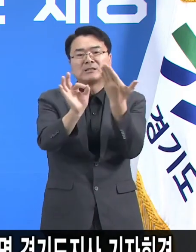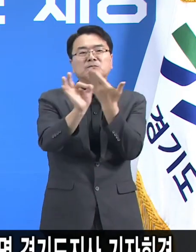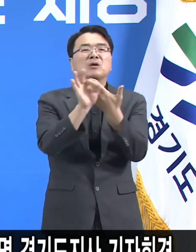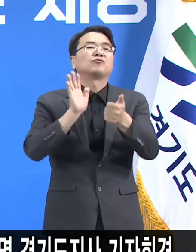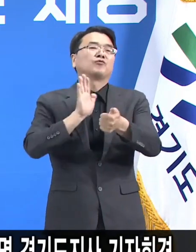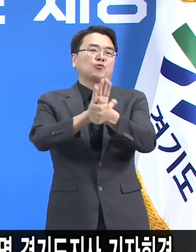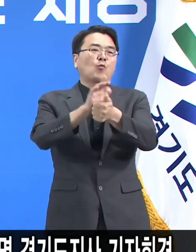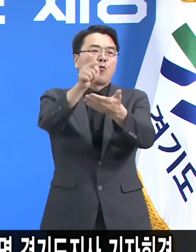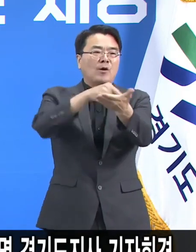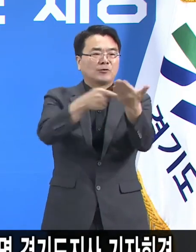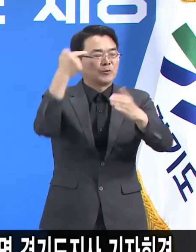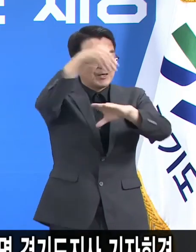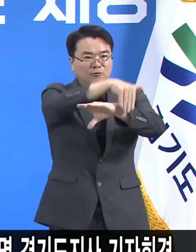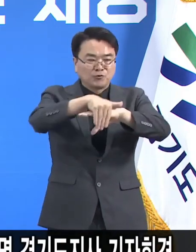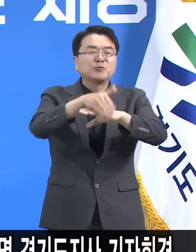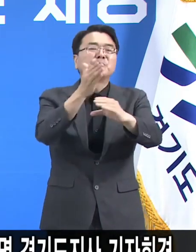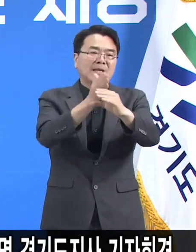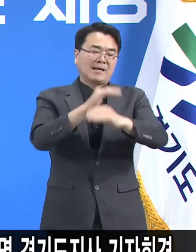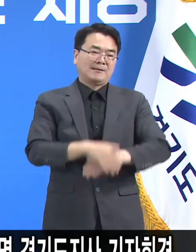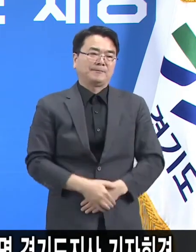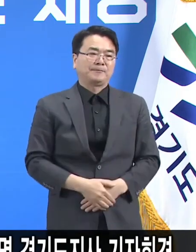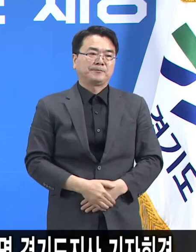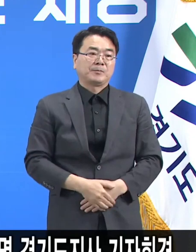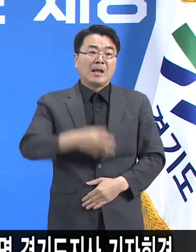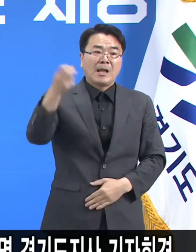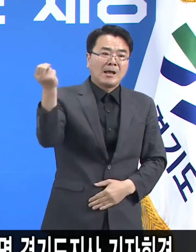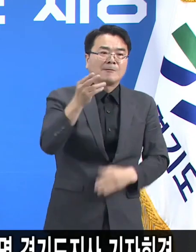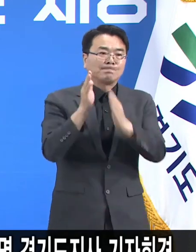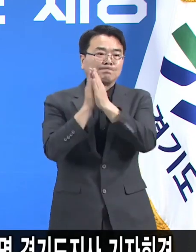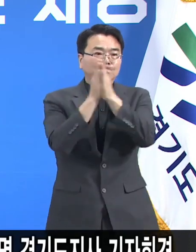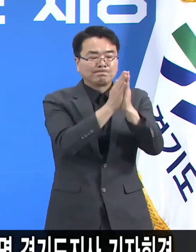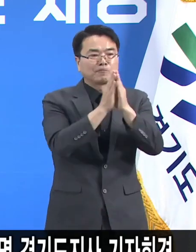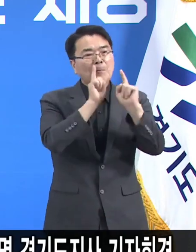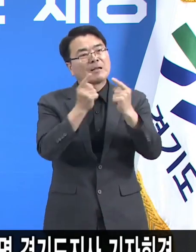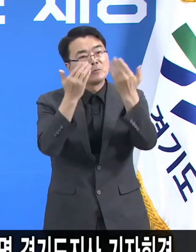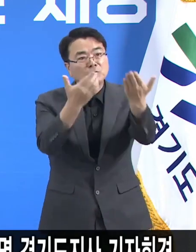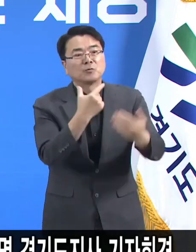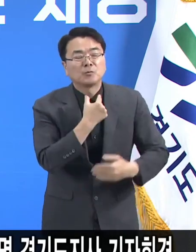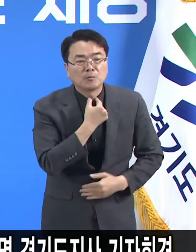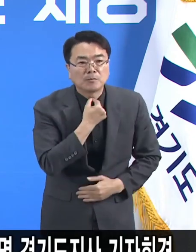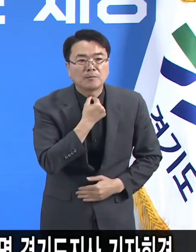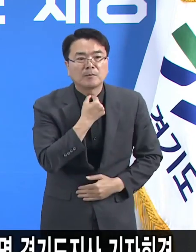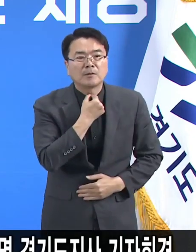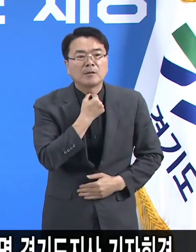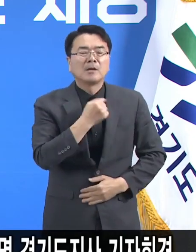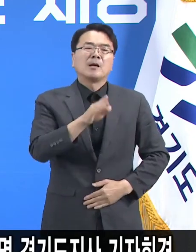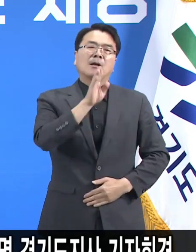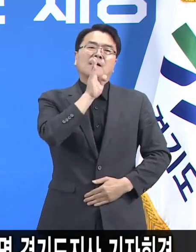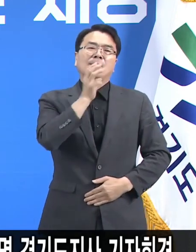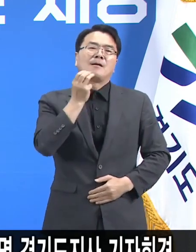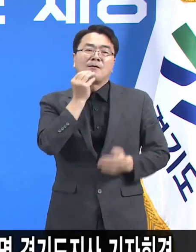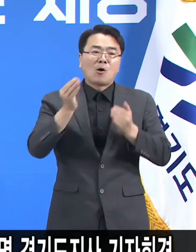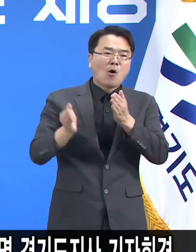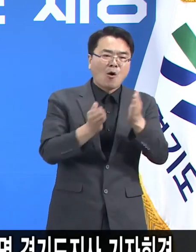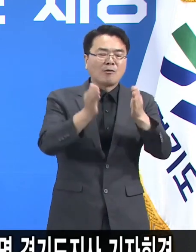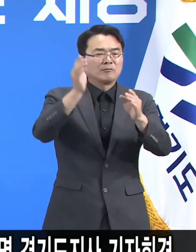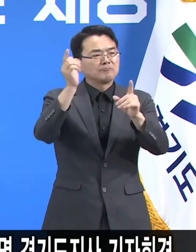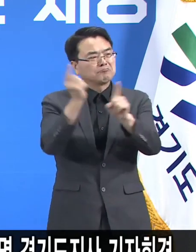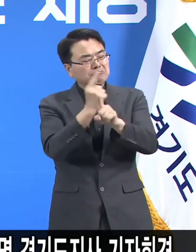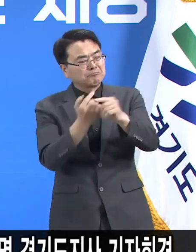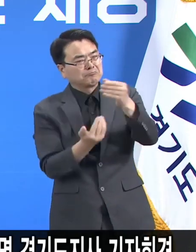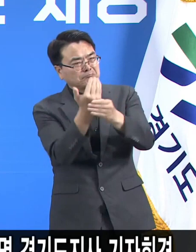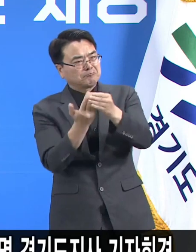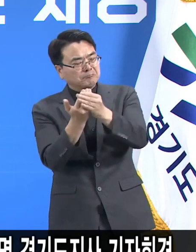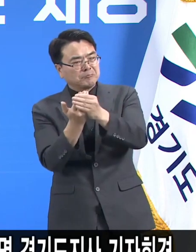도민 여러분 다시 한번 호소드립니다. 사실 경기도의 하루 확진자는